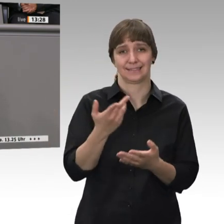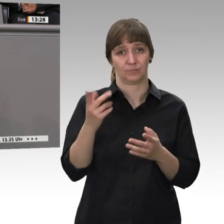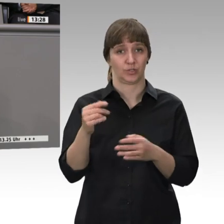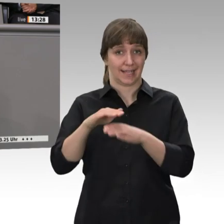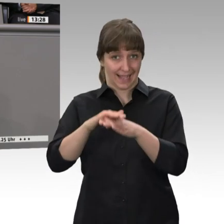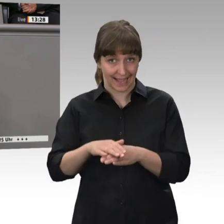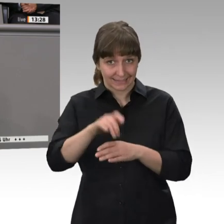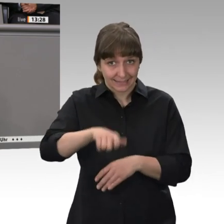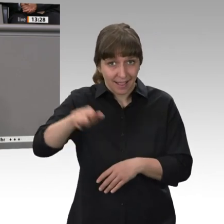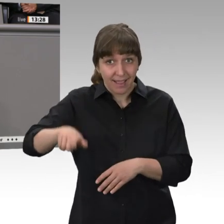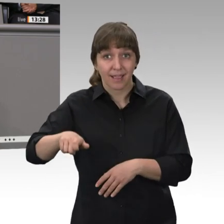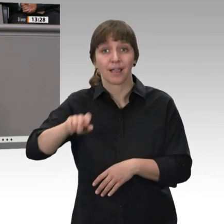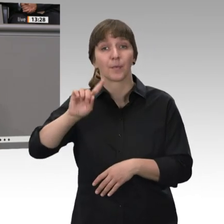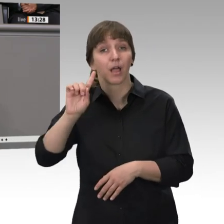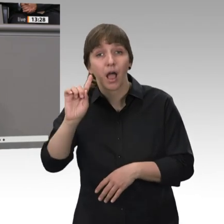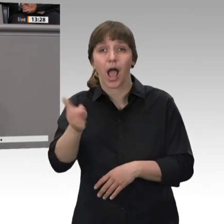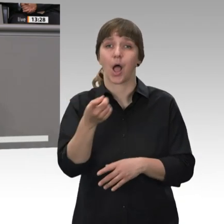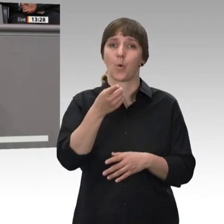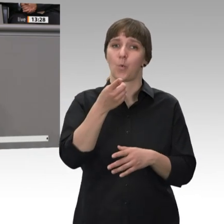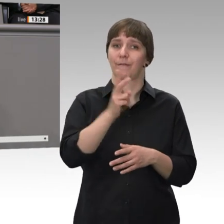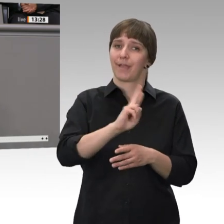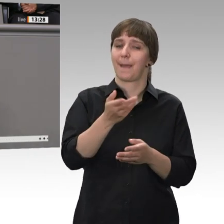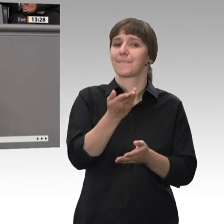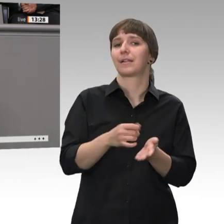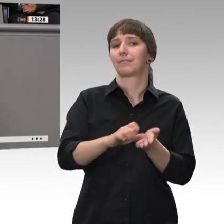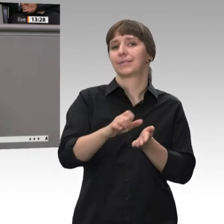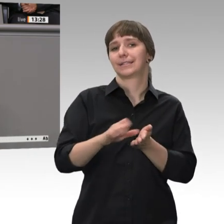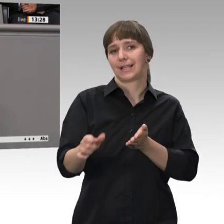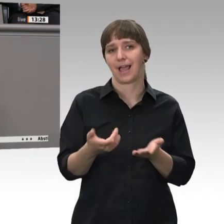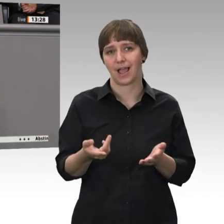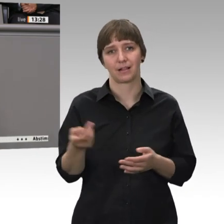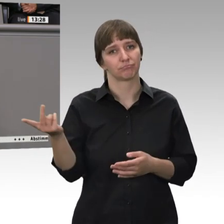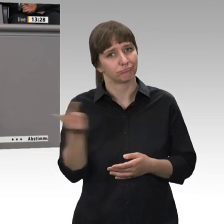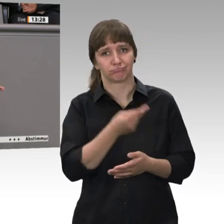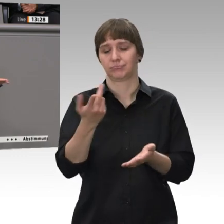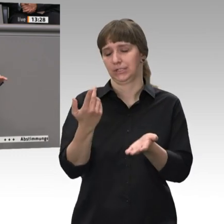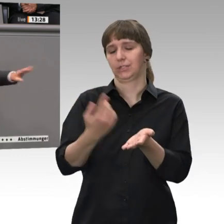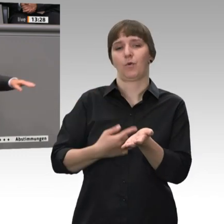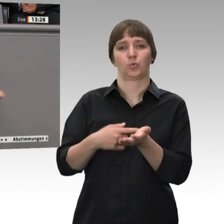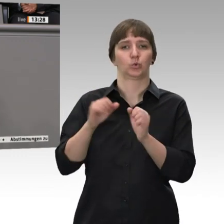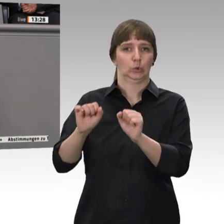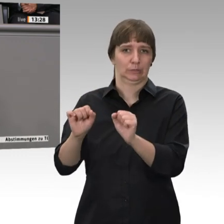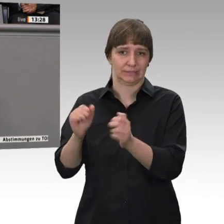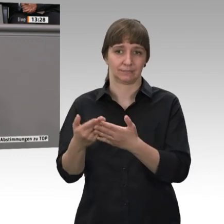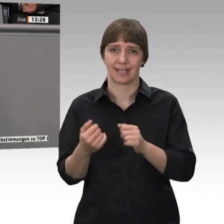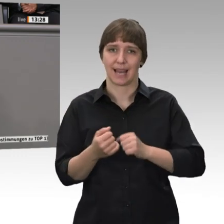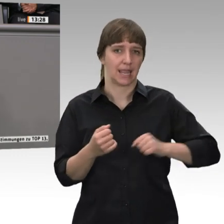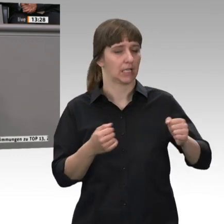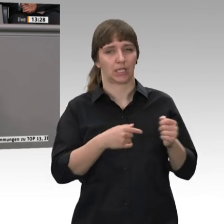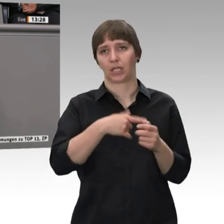gleichzeitig dann auch die Beitragszahler, dass sie vor Überforderung geschützt sind, was die Linken völlig ausblenden hier natürlich mit